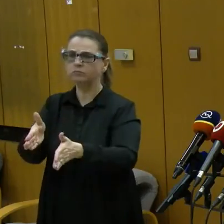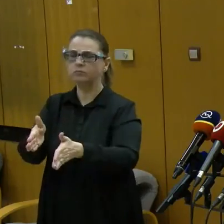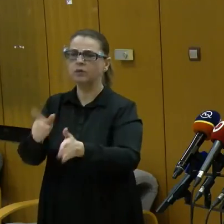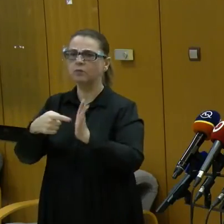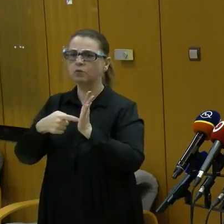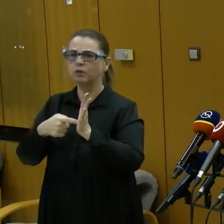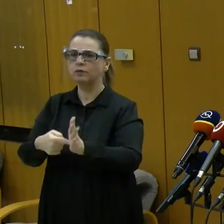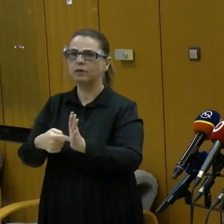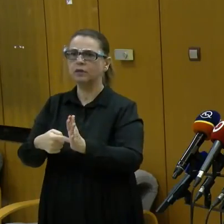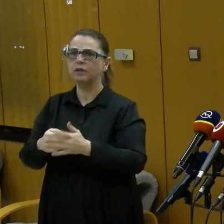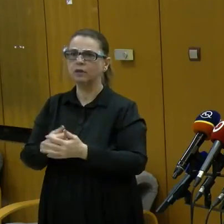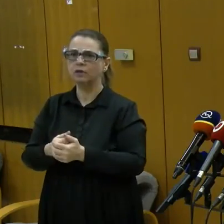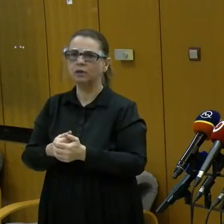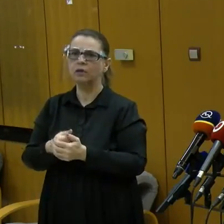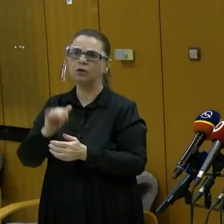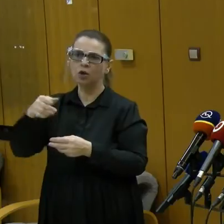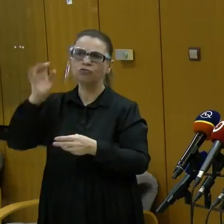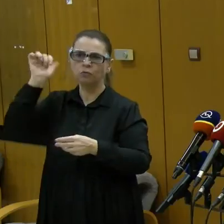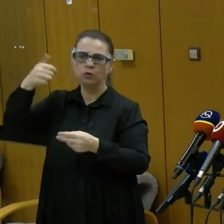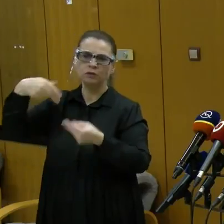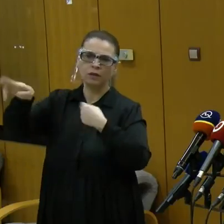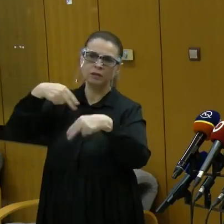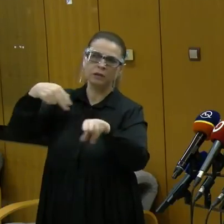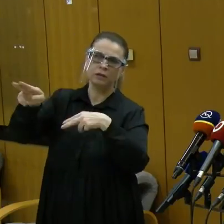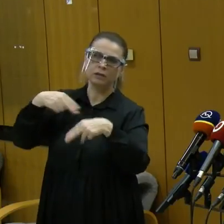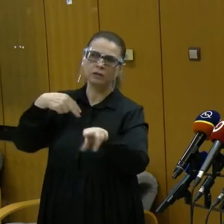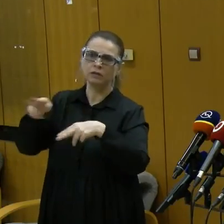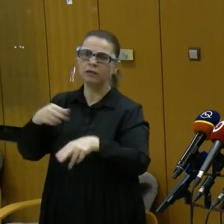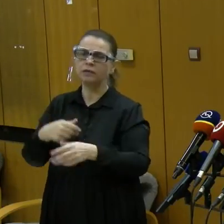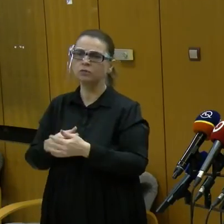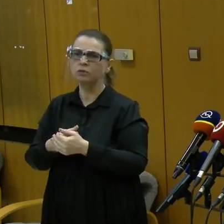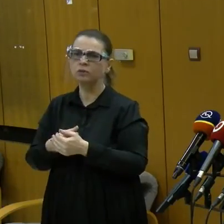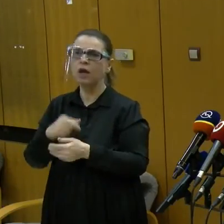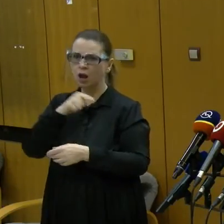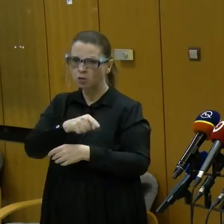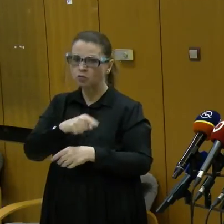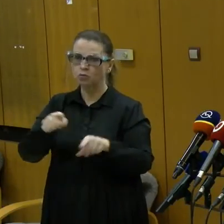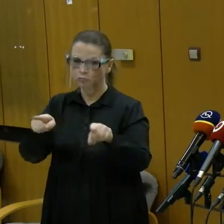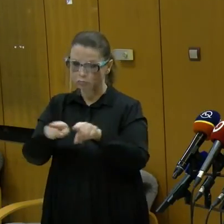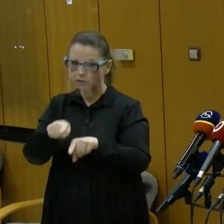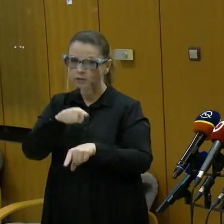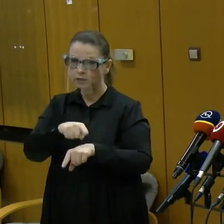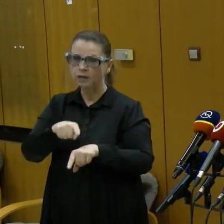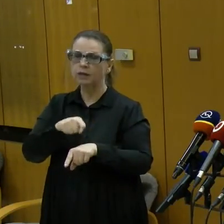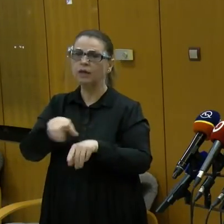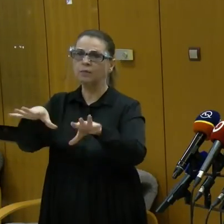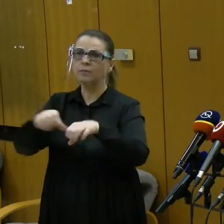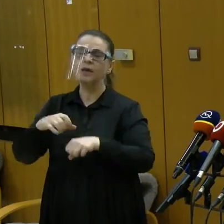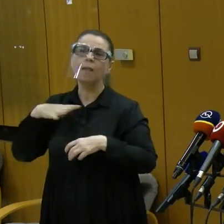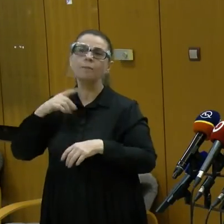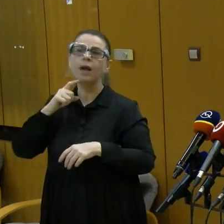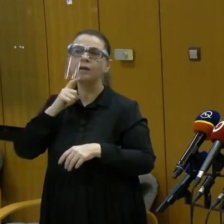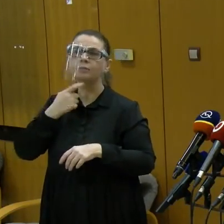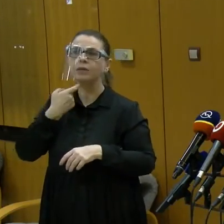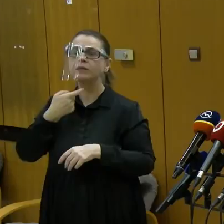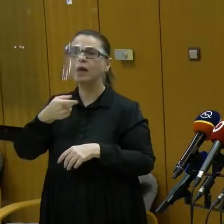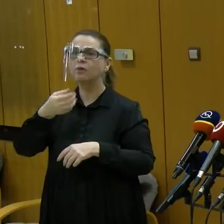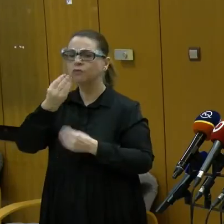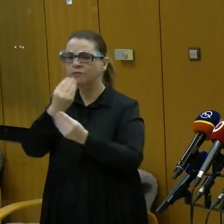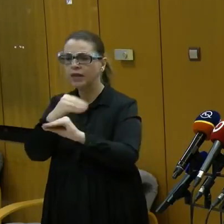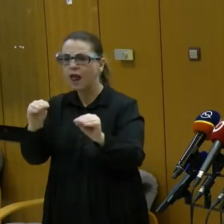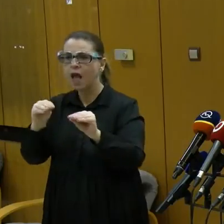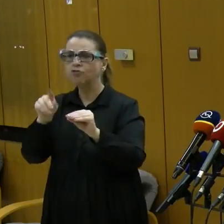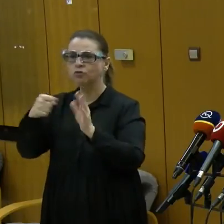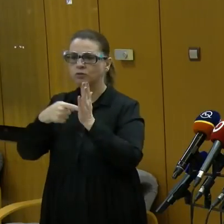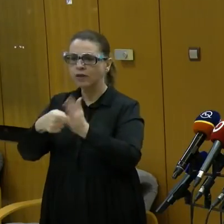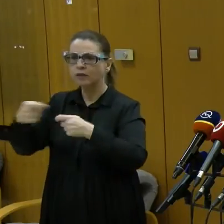Je možné, že zajtra ešte dojde v priebehu diskusie k nejakým zmenám. Tie, ktoré prijal pán Mika v obyhláške, ktoré sa týka aj k obchodov a